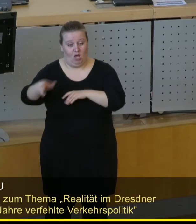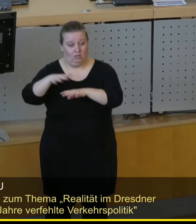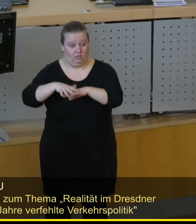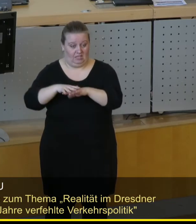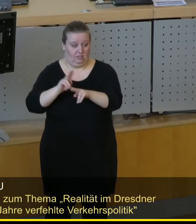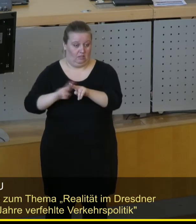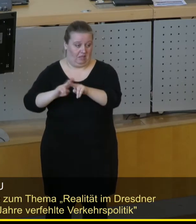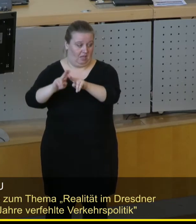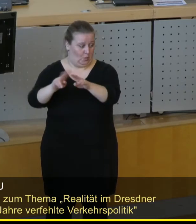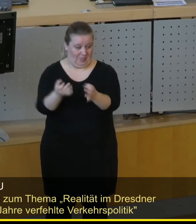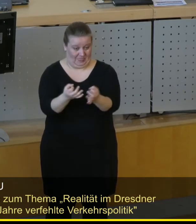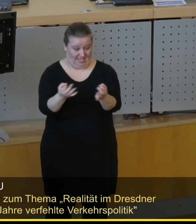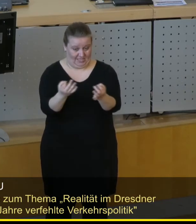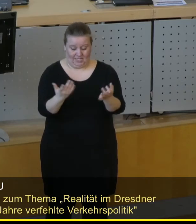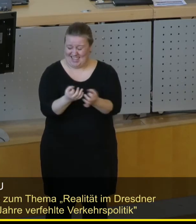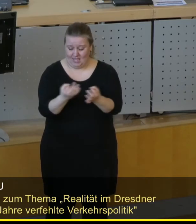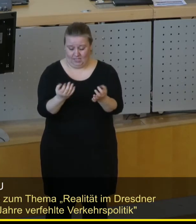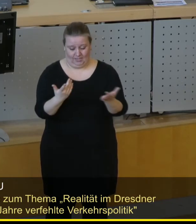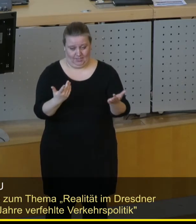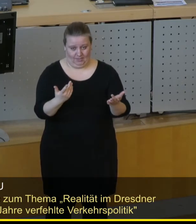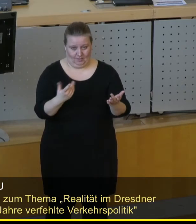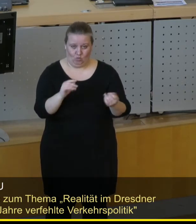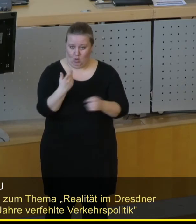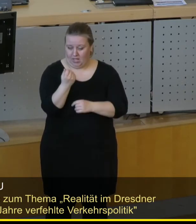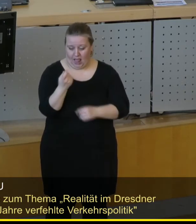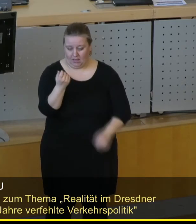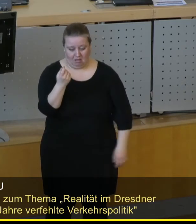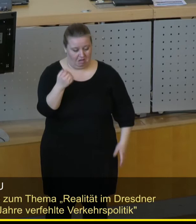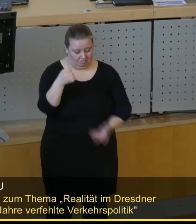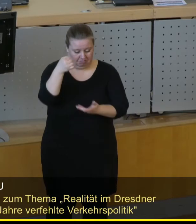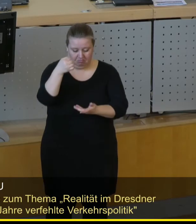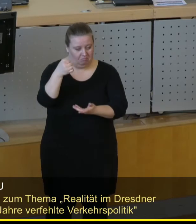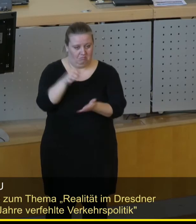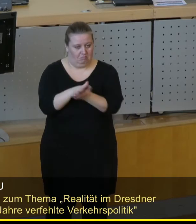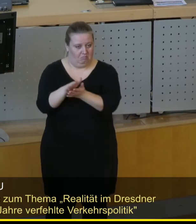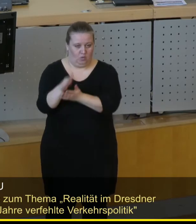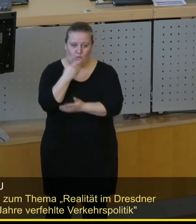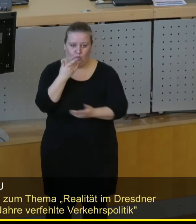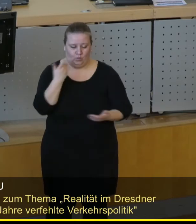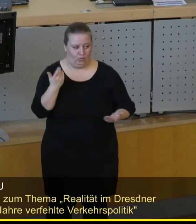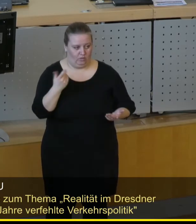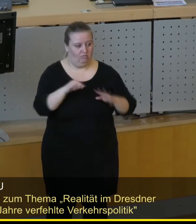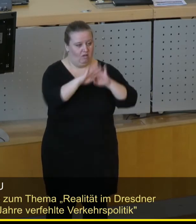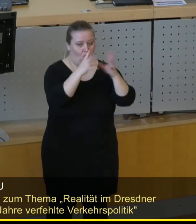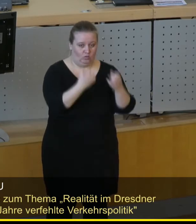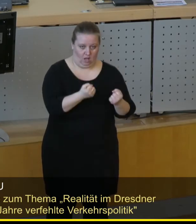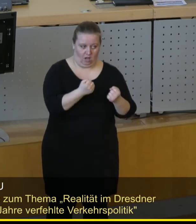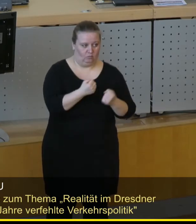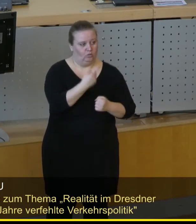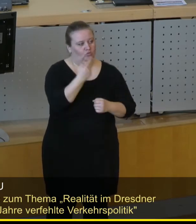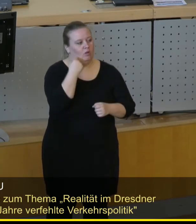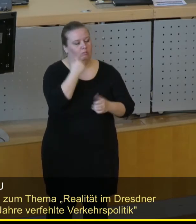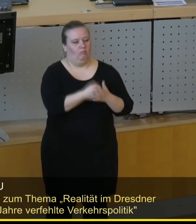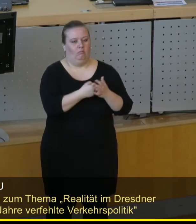Davon hört man bei Ihnen gar nichts, auch entsprechende Gelder werden nicht zur Verfügung gestellt in den Haushalten, da reiten Sie ja immer